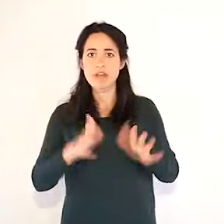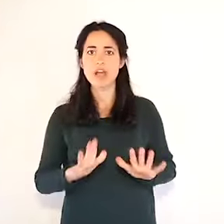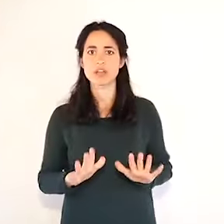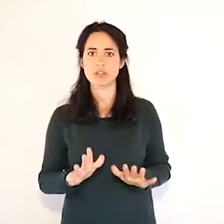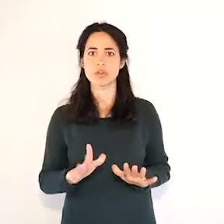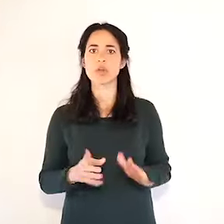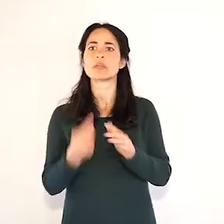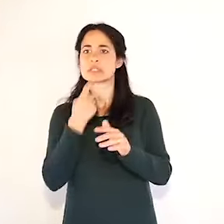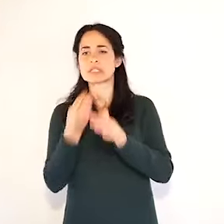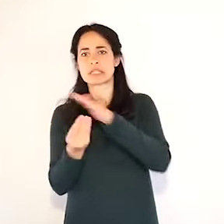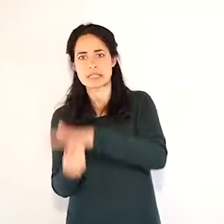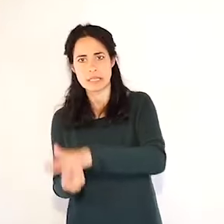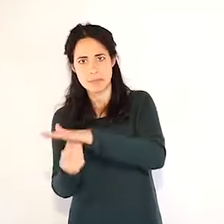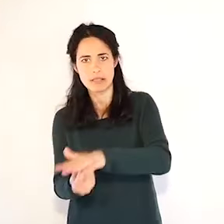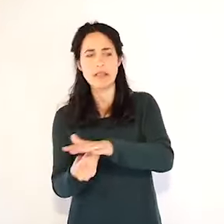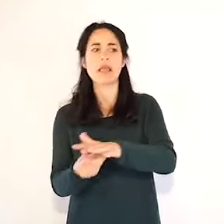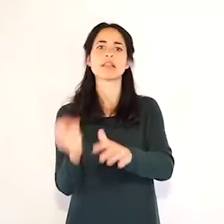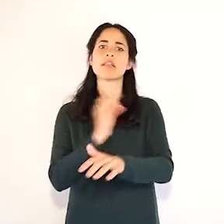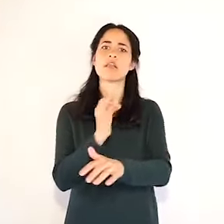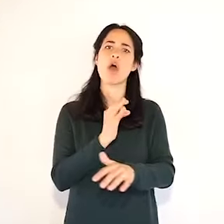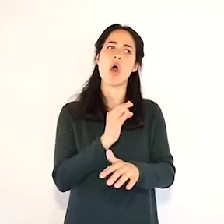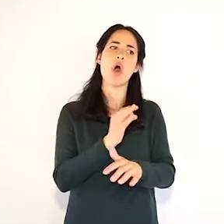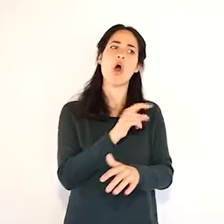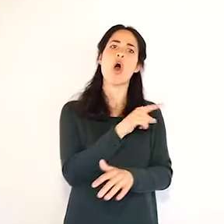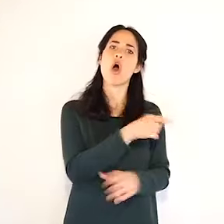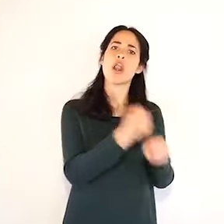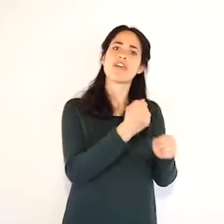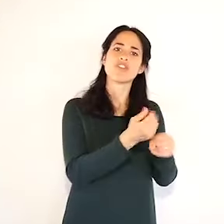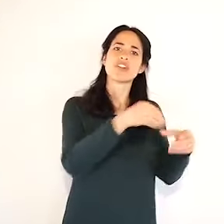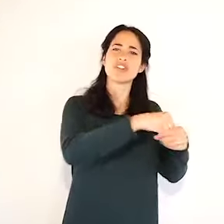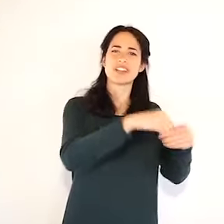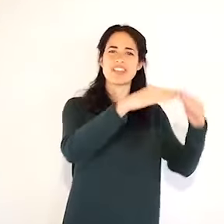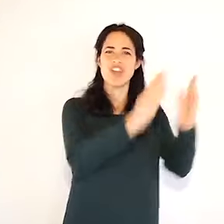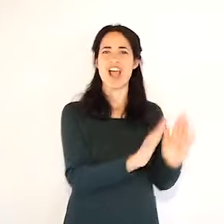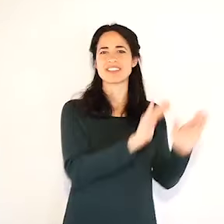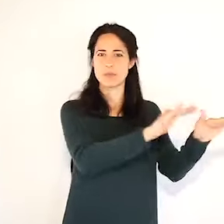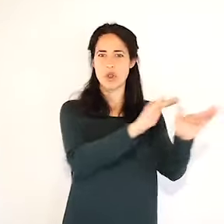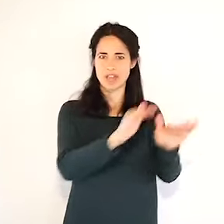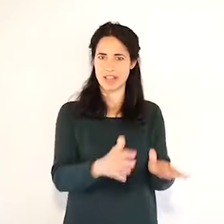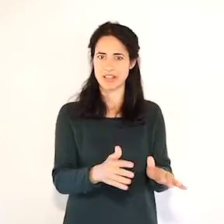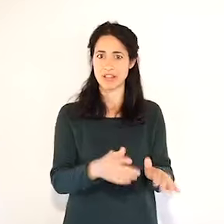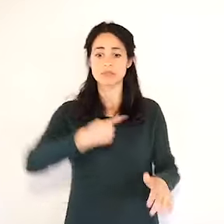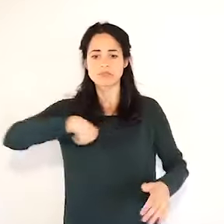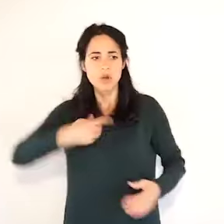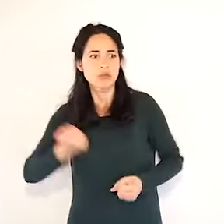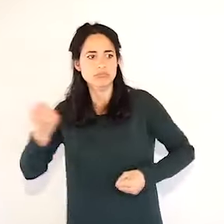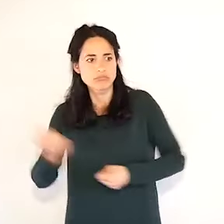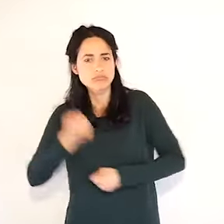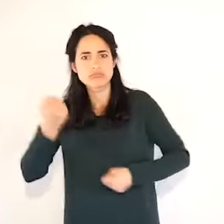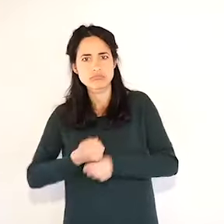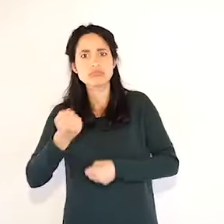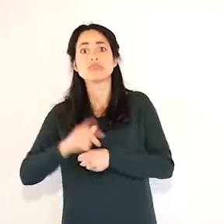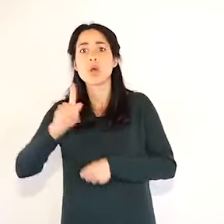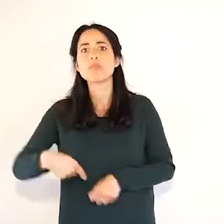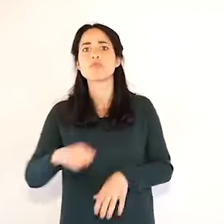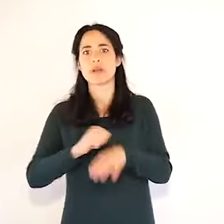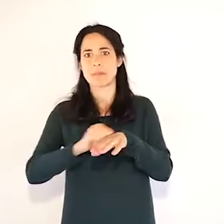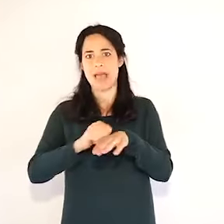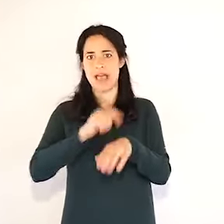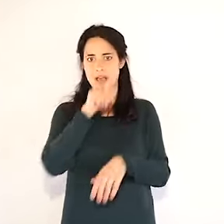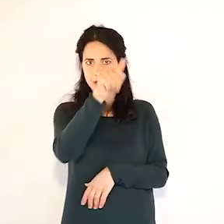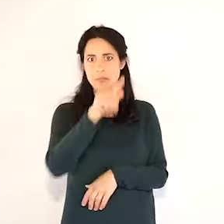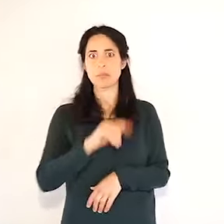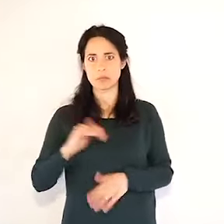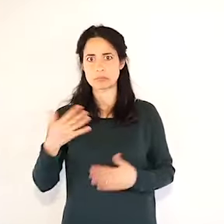alacremente anche a Parma a fare questo lavoro e quindi noi confidiamo entro la